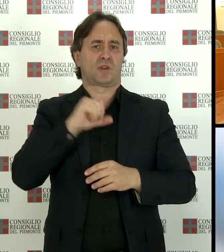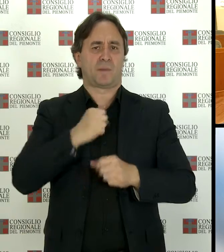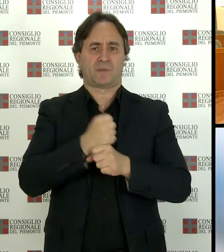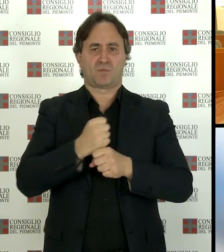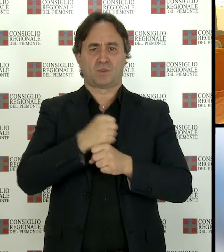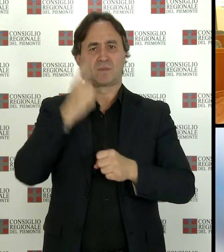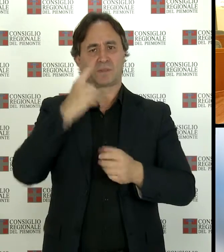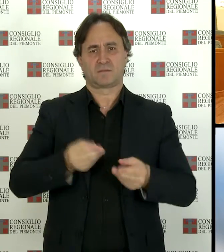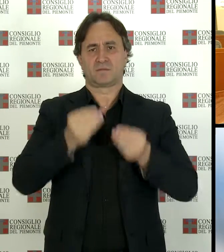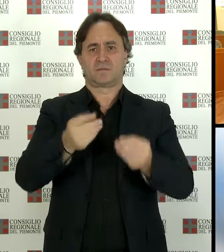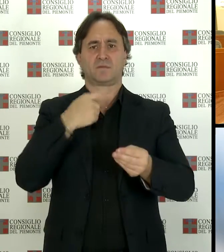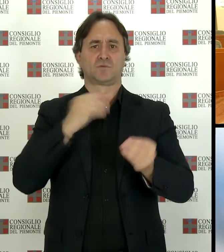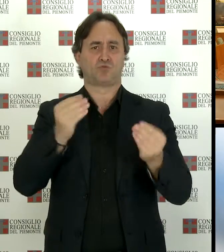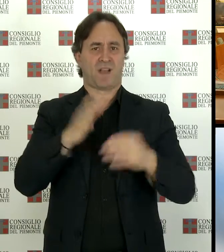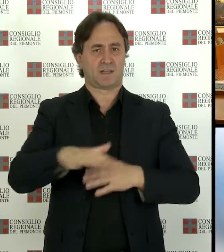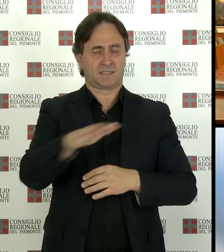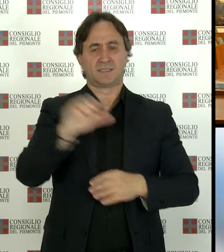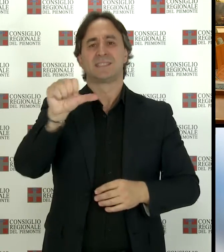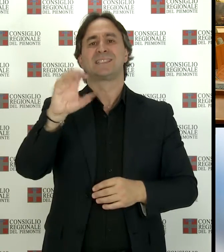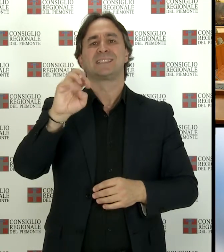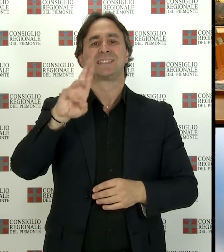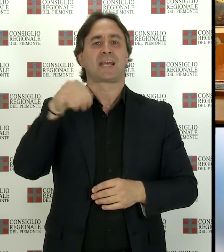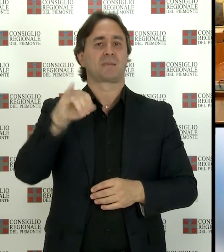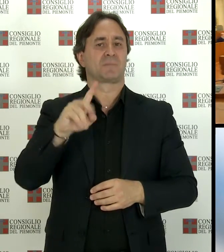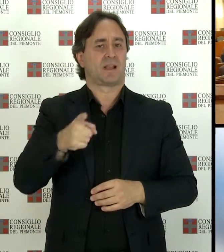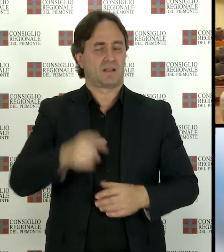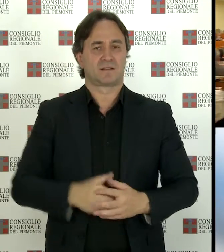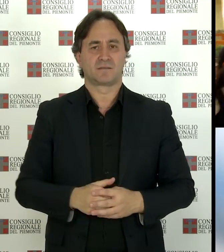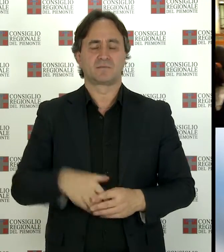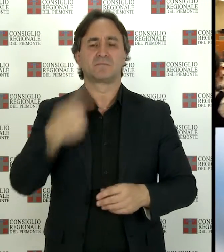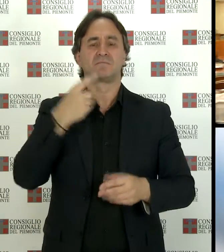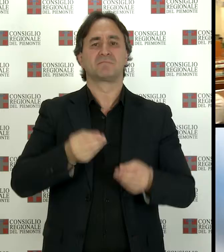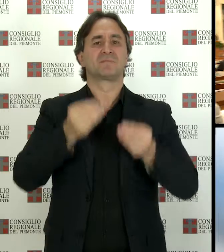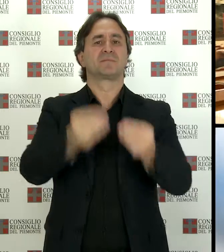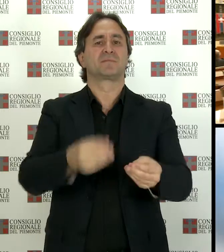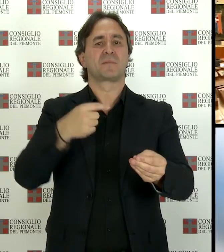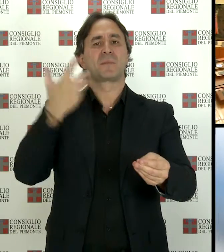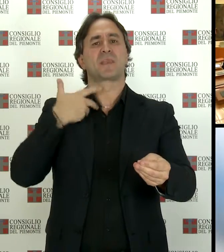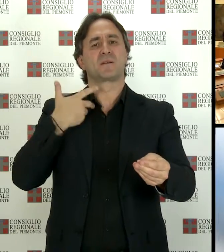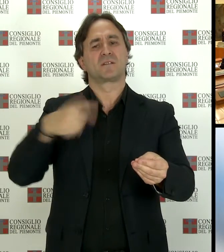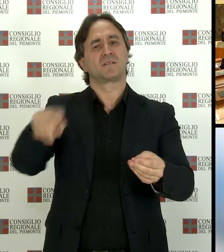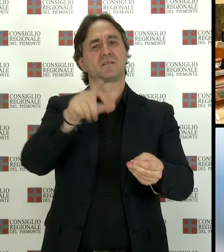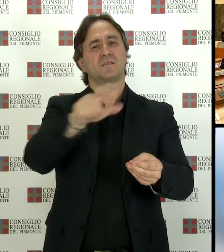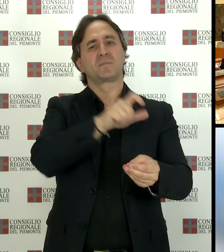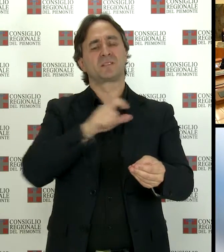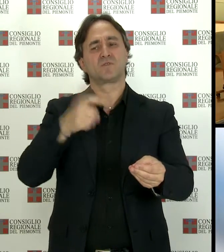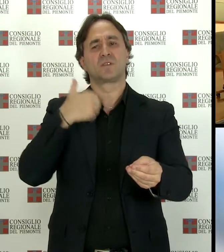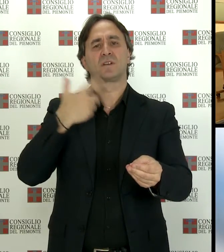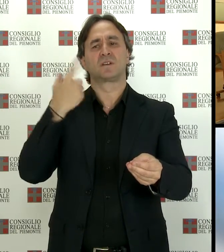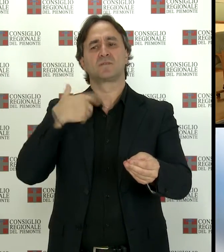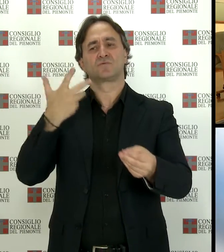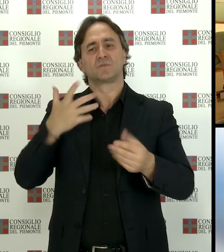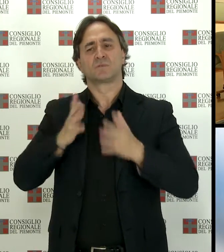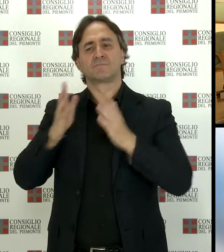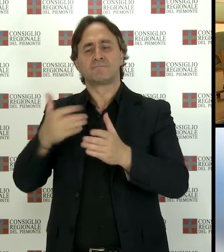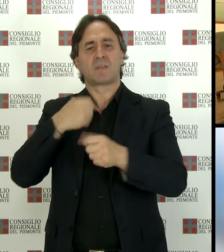giovanile CERMIG. In considerazione dell'impegno e della dedizione profuse nell'interesse di persone in difficoltà e dei giovani,